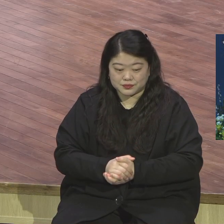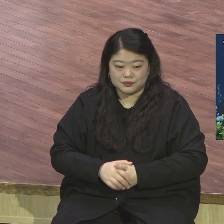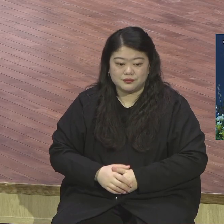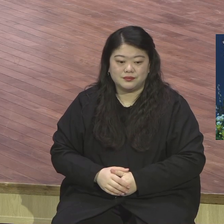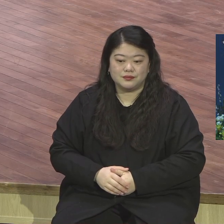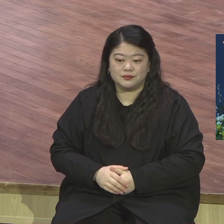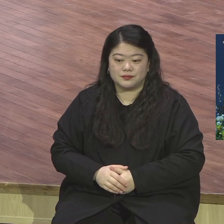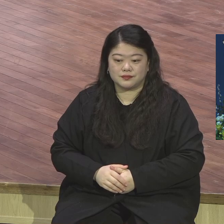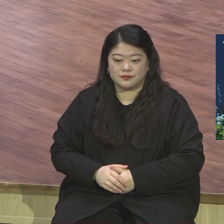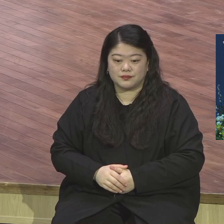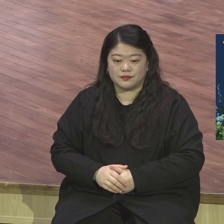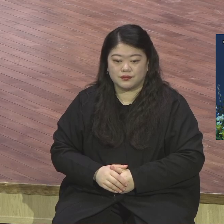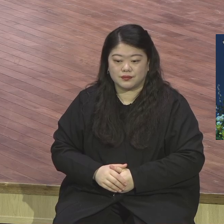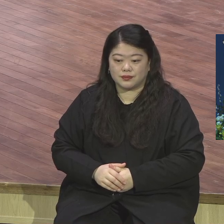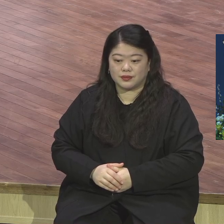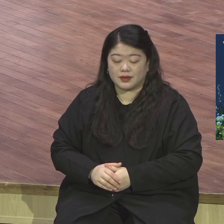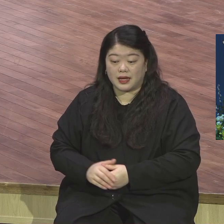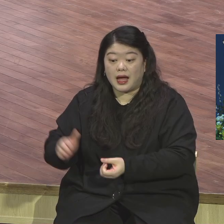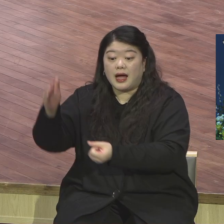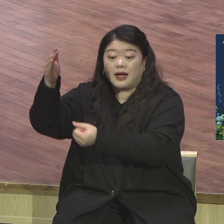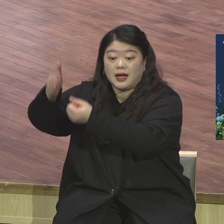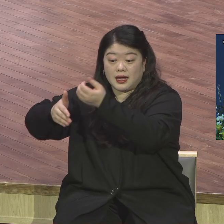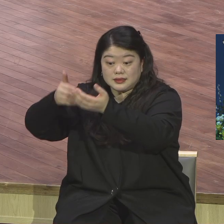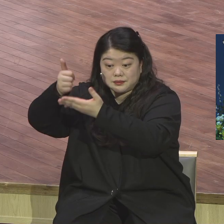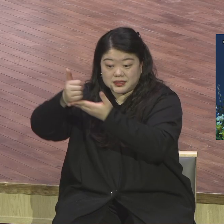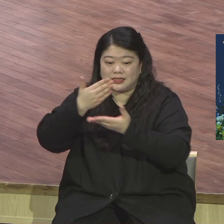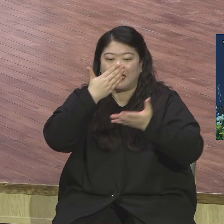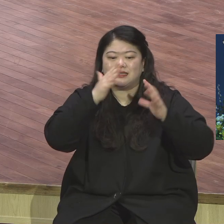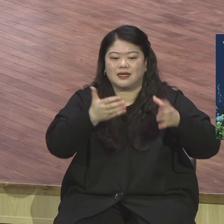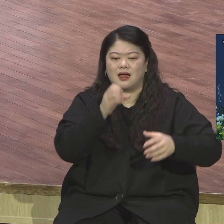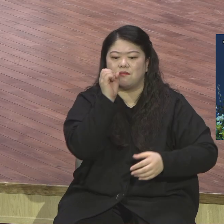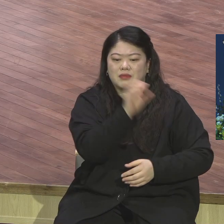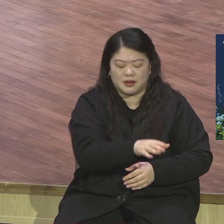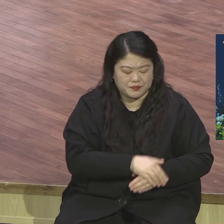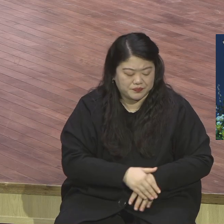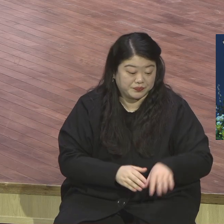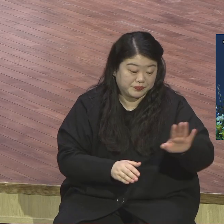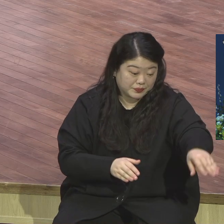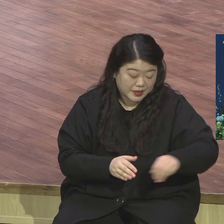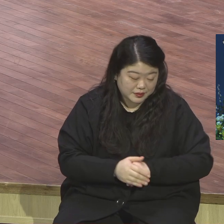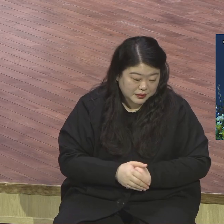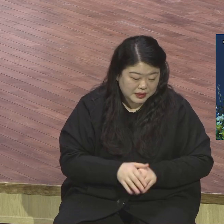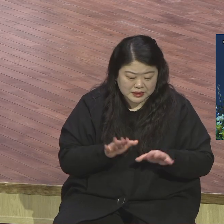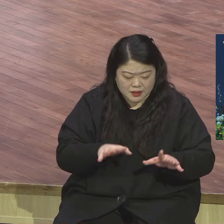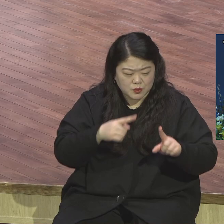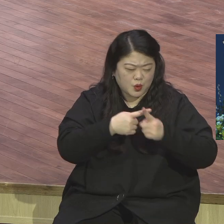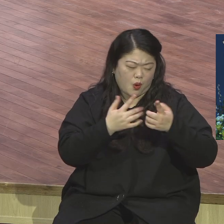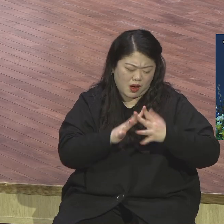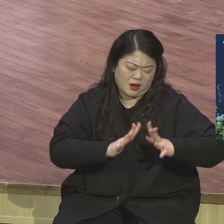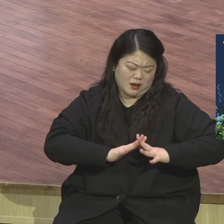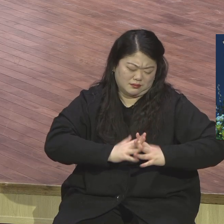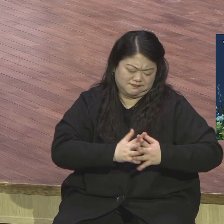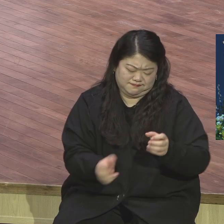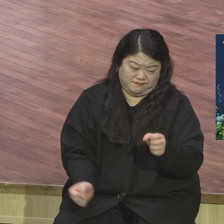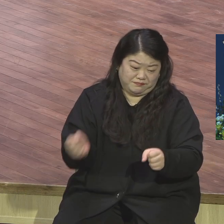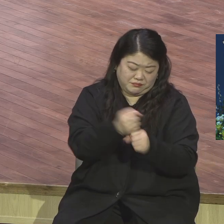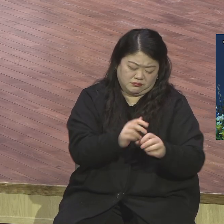과거를 한번 너 돌아봐라 15년 동안 너희들이 15년을 한번 돌아봐